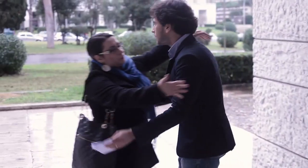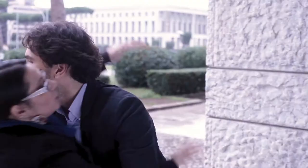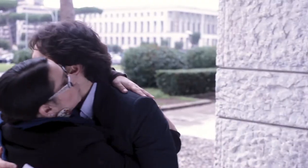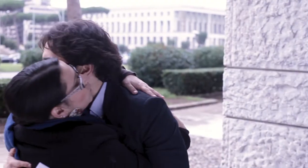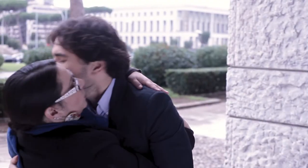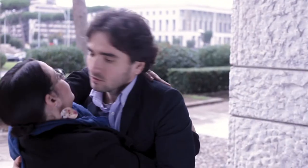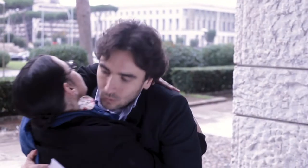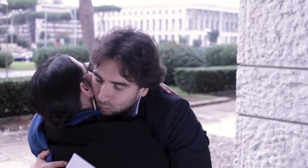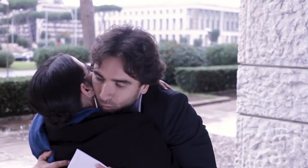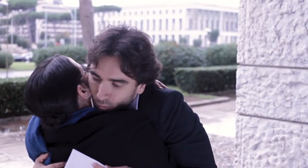I'm sorry.